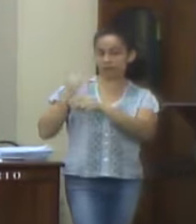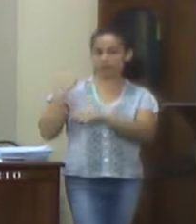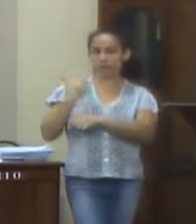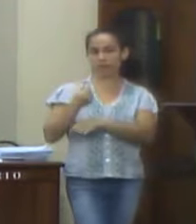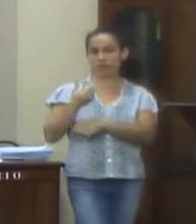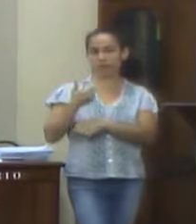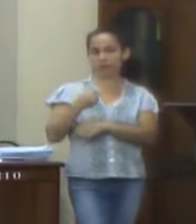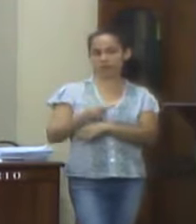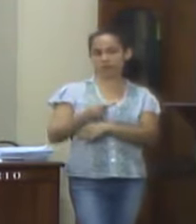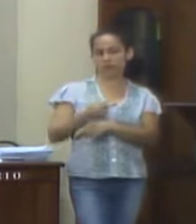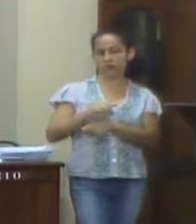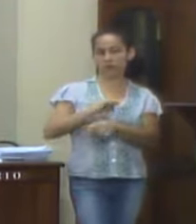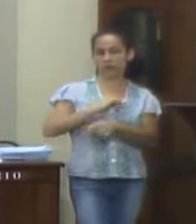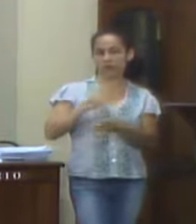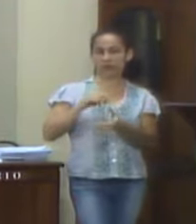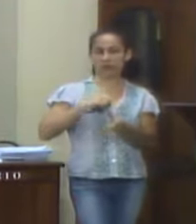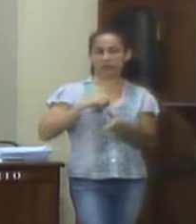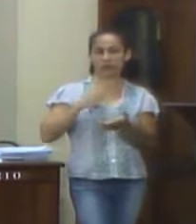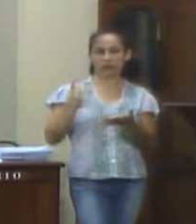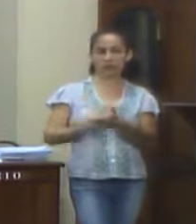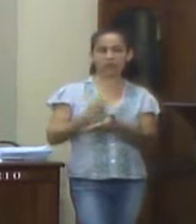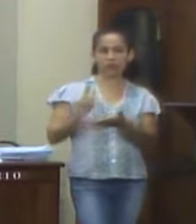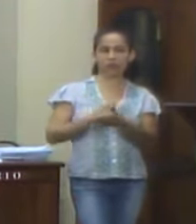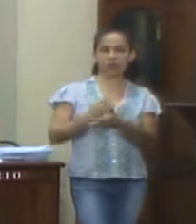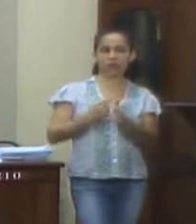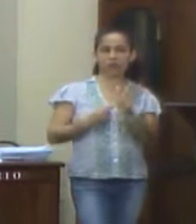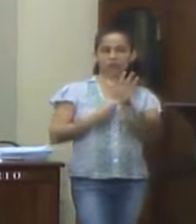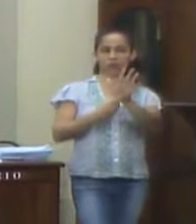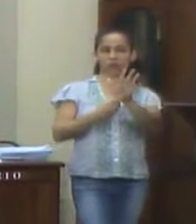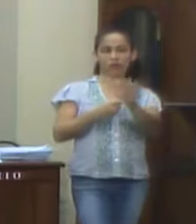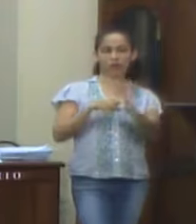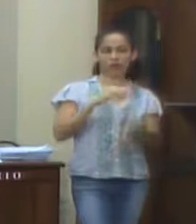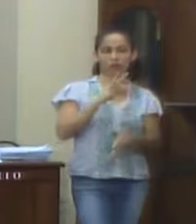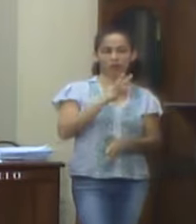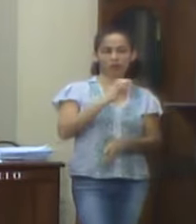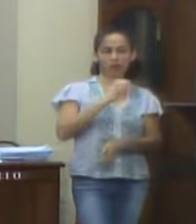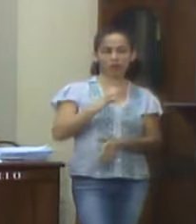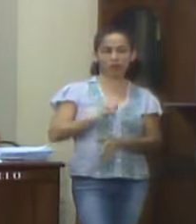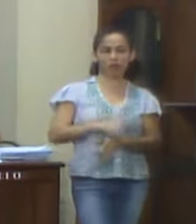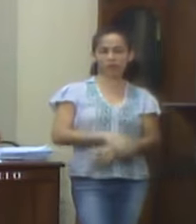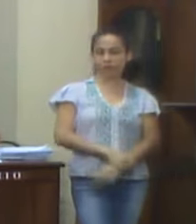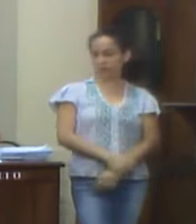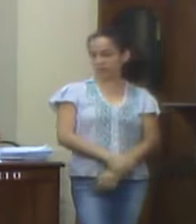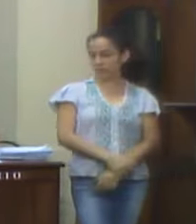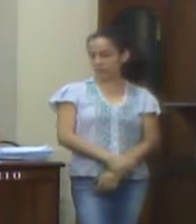em face das irregularidades apontadas pelo Tribunal de Contas do Estado do Rio de Janeiro.